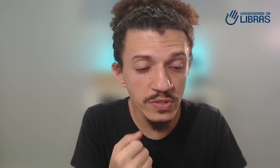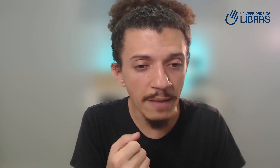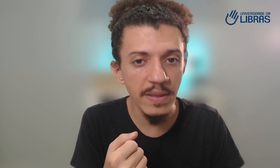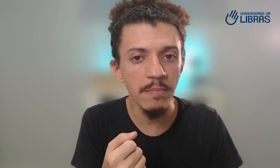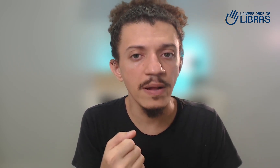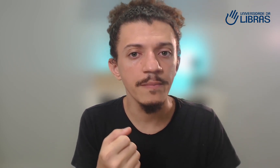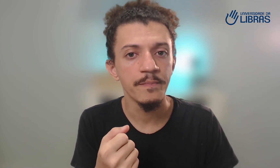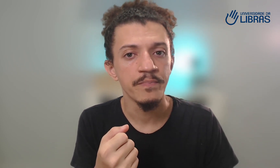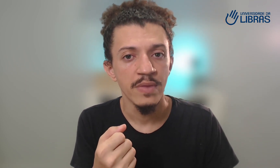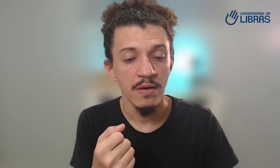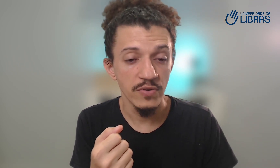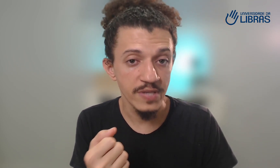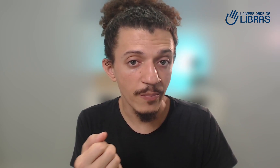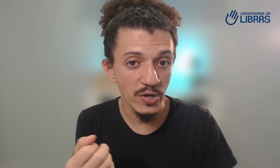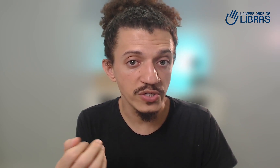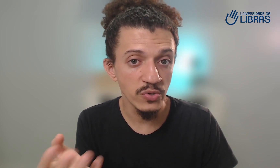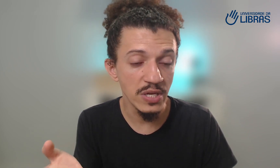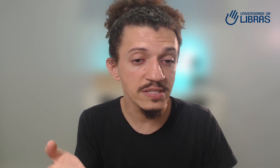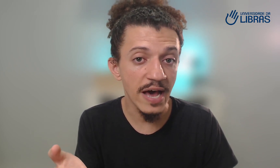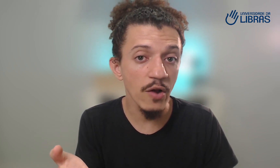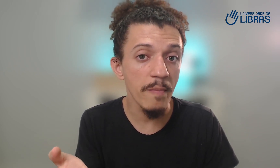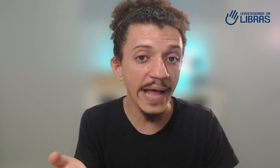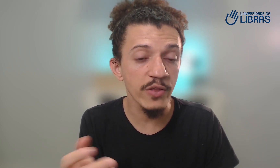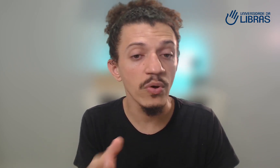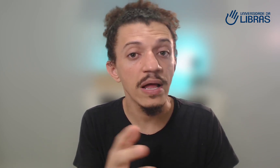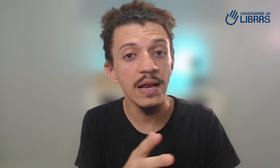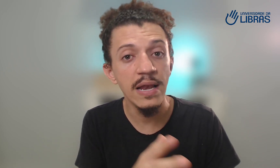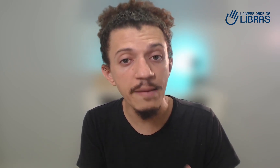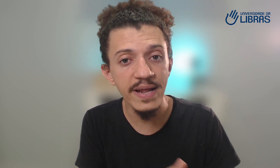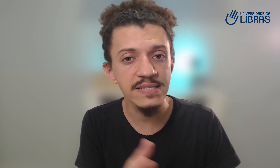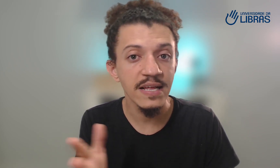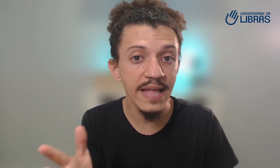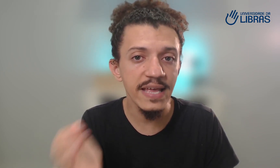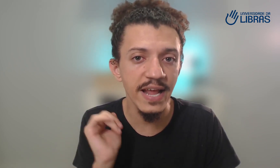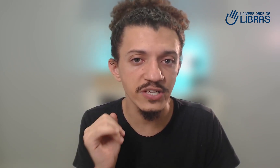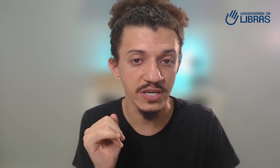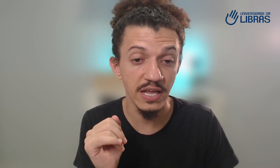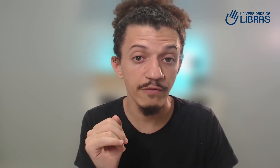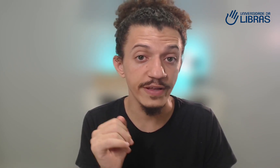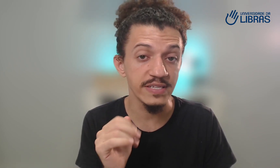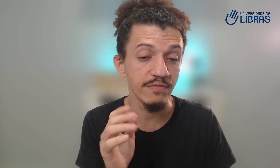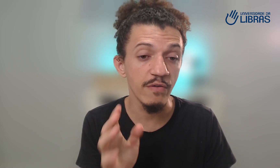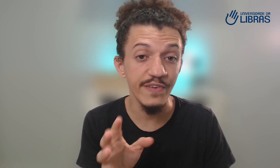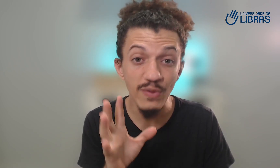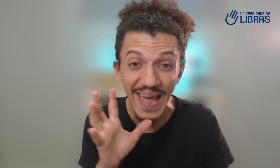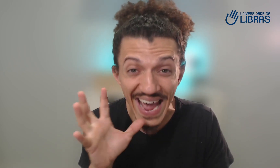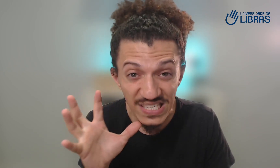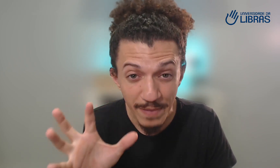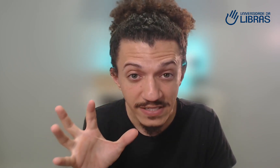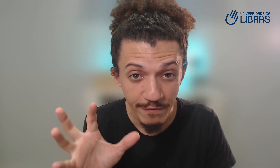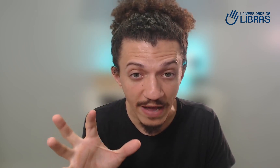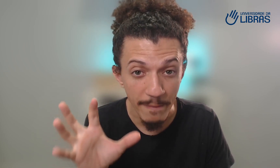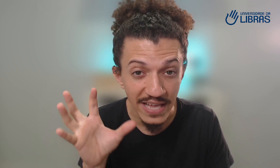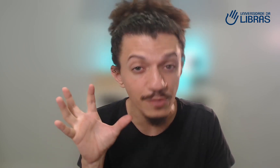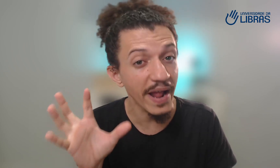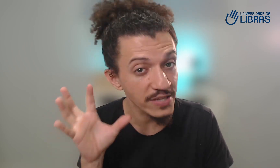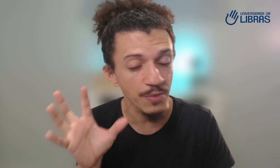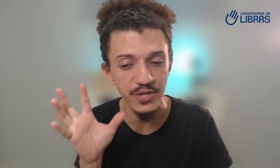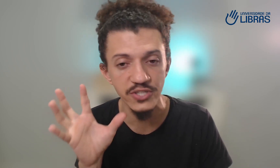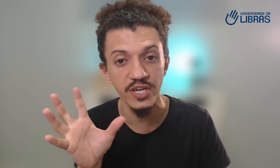estudar a Bíblia. Você pode utilizar o método Libras na igreja, que ele foi desenvolvido especificamente para esse objetivo.